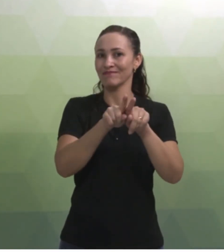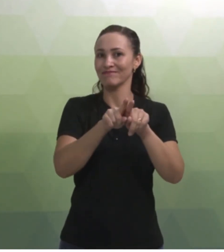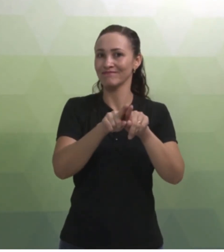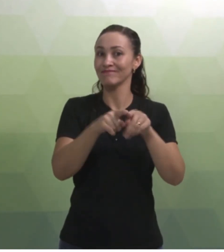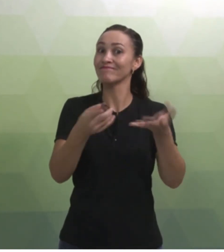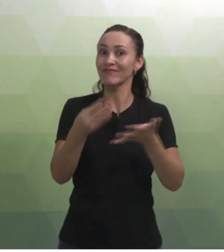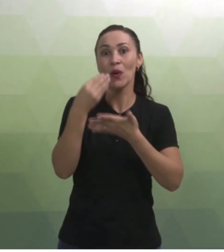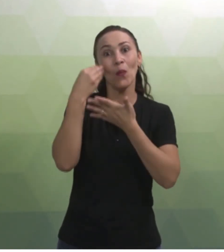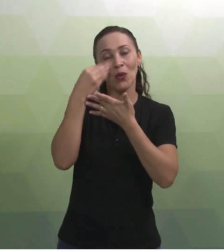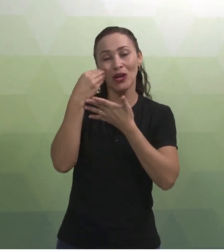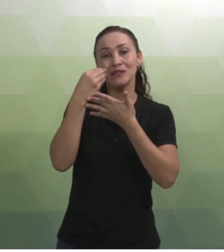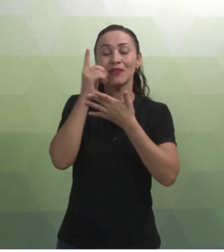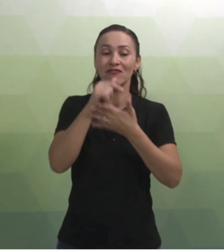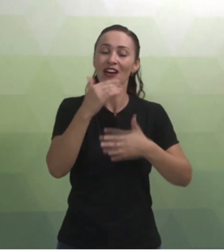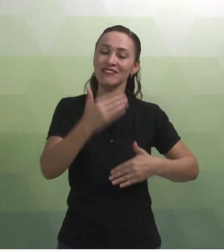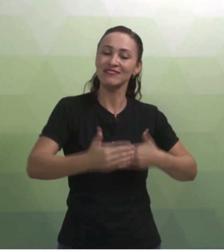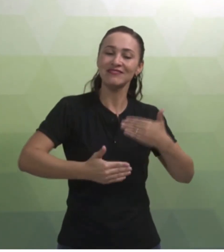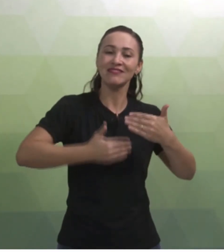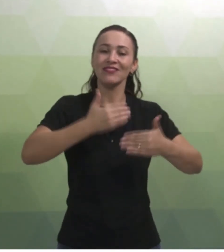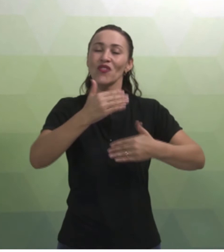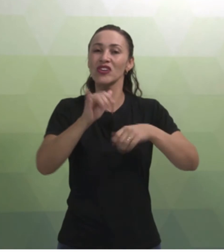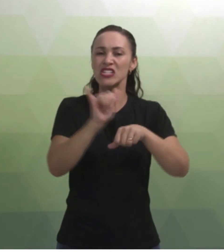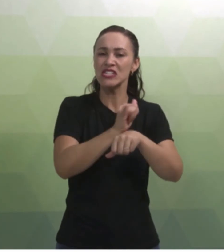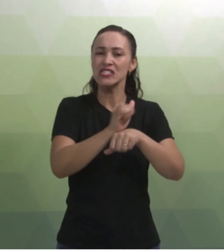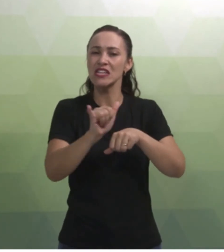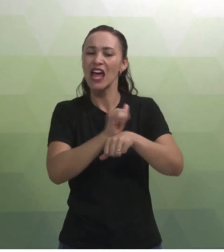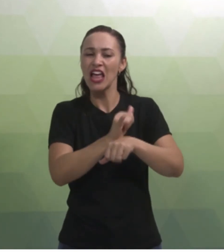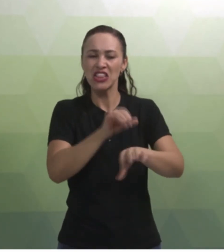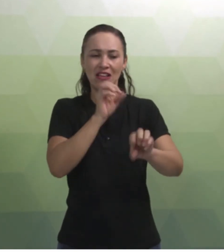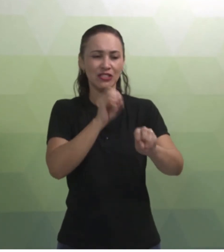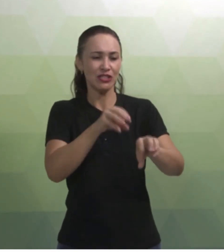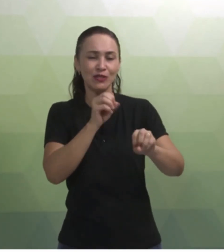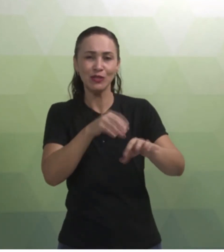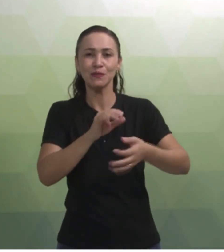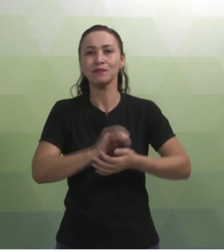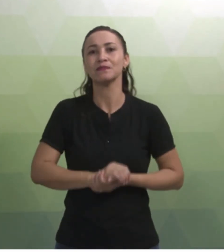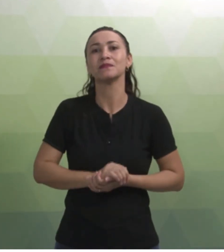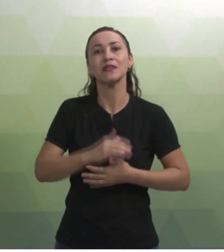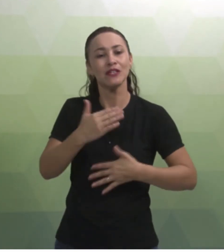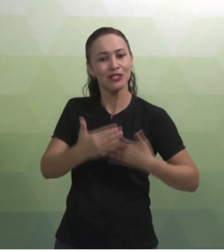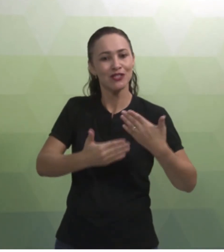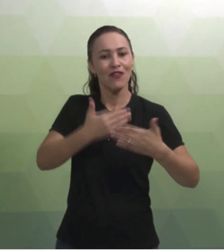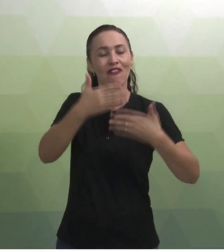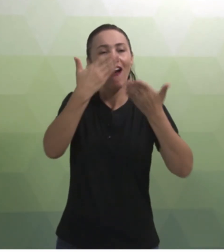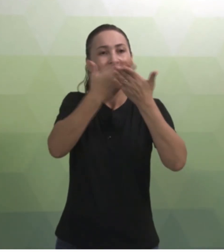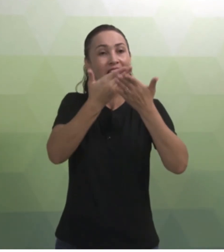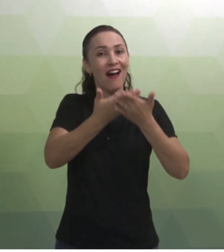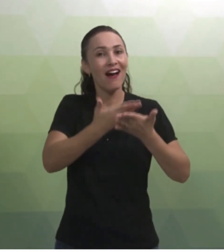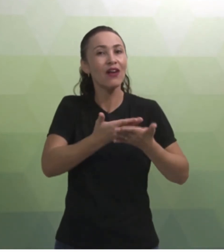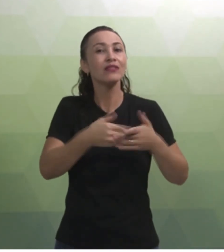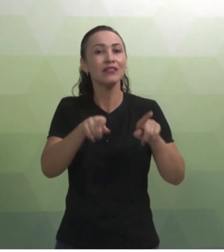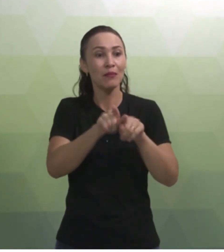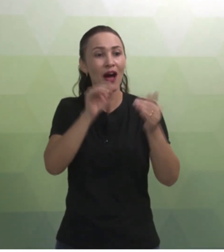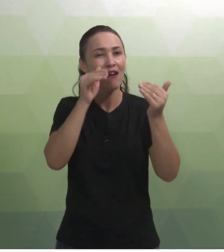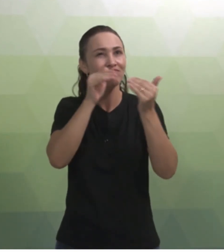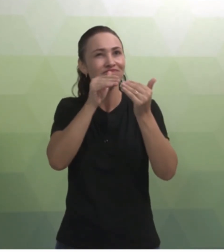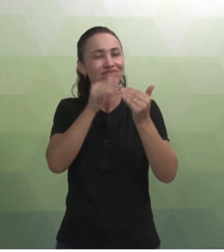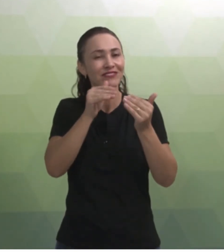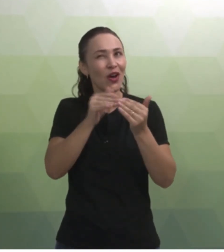importante, porque com a experiência vai desenvolvendo estratégias de ensino, vai desenvolvendo aulas de acordo